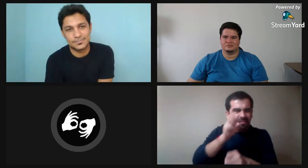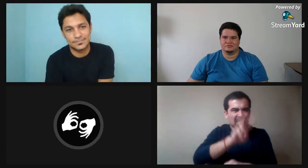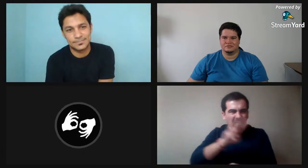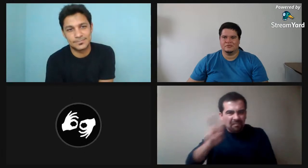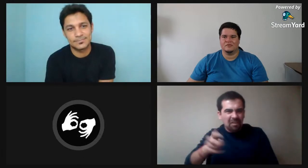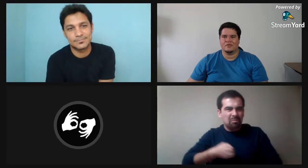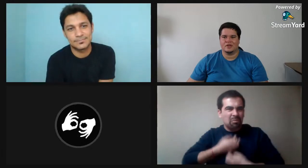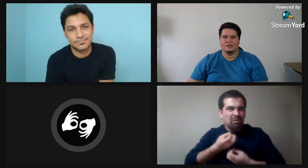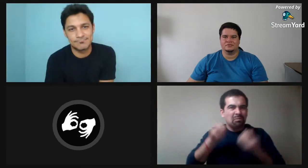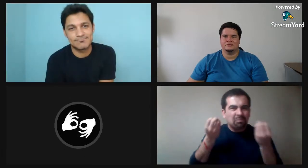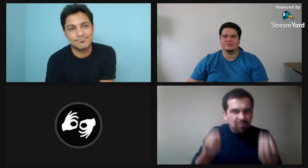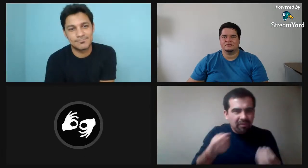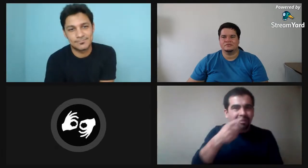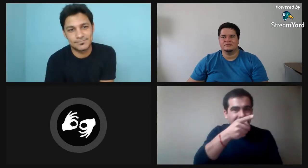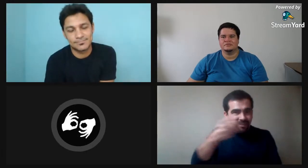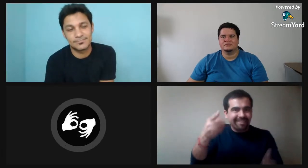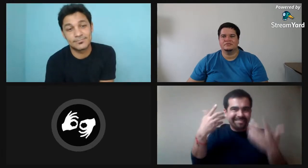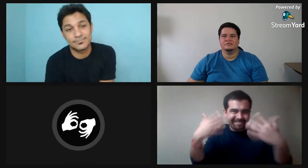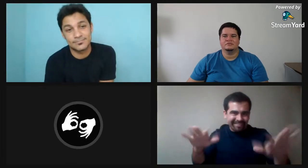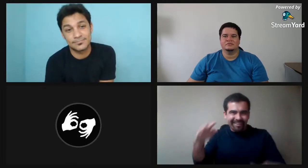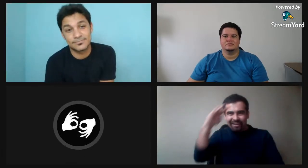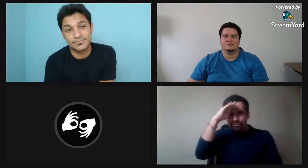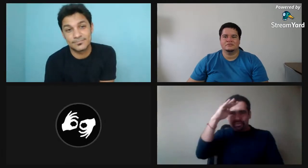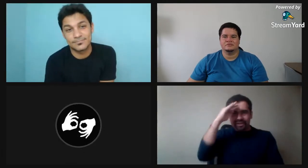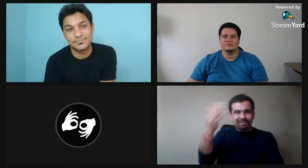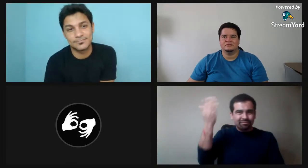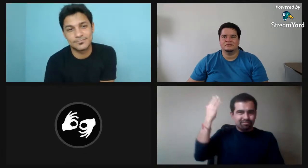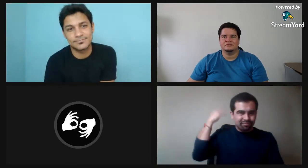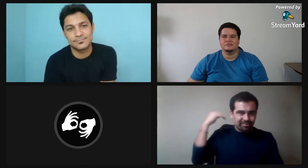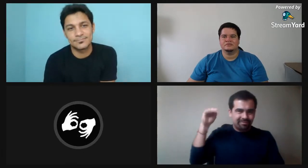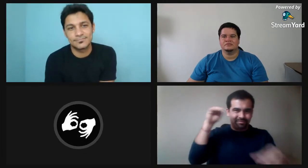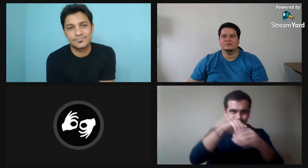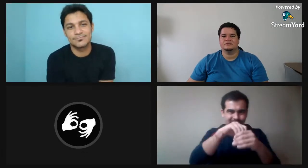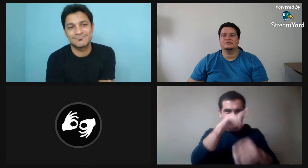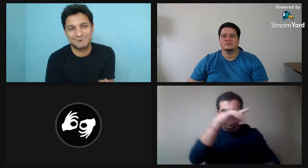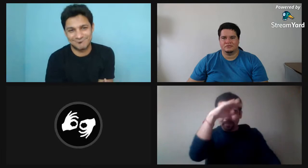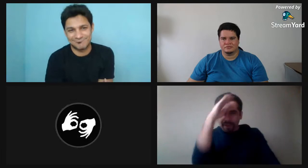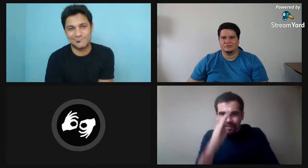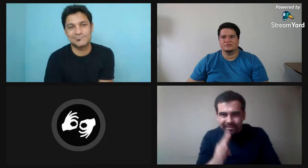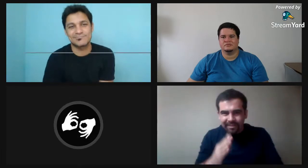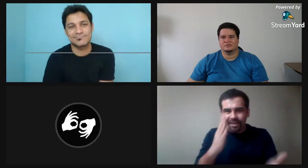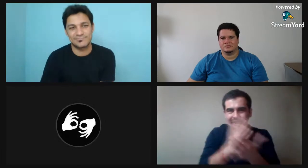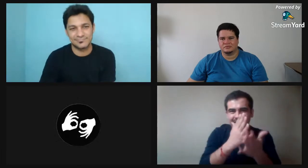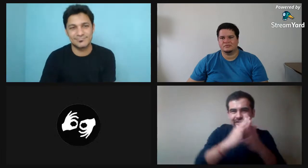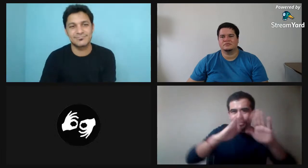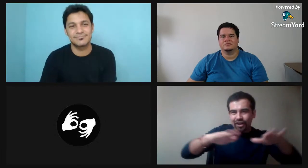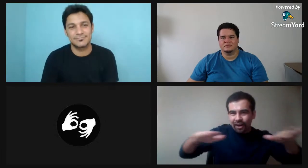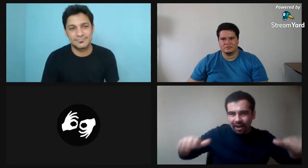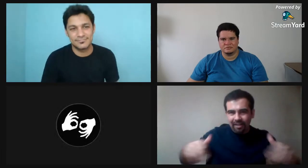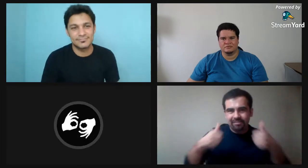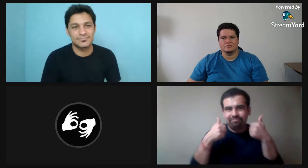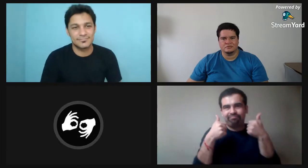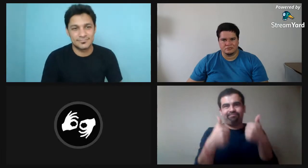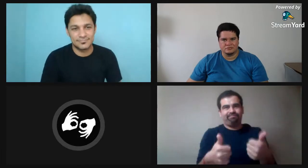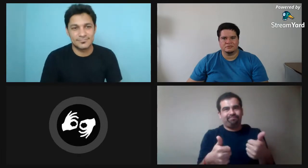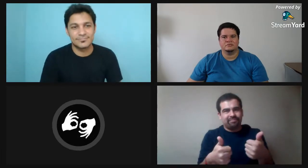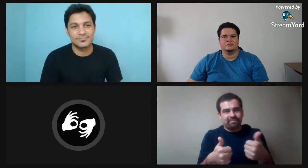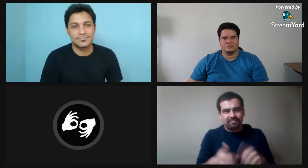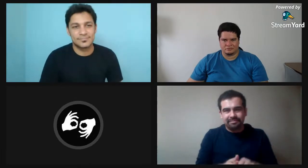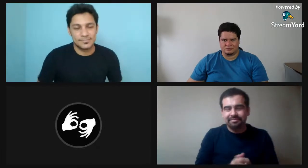cómo crecieron como sordos por mostrarnos dónde aprendieron la poesía vernácula visual por sus experiencias allí en